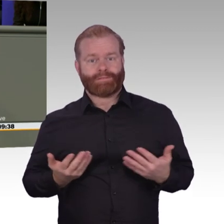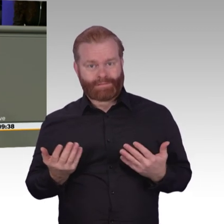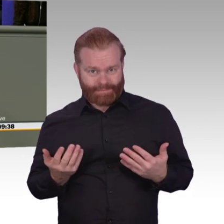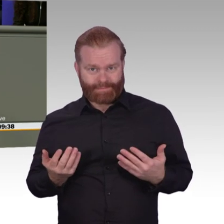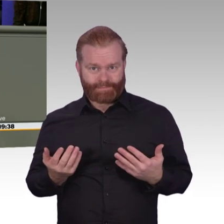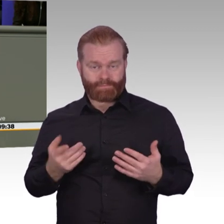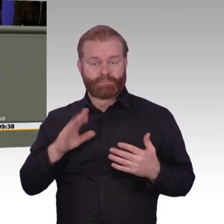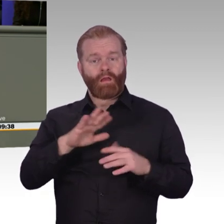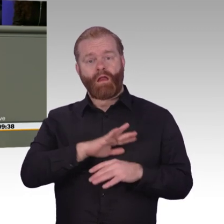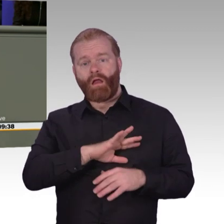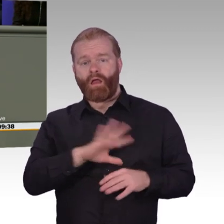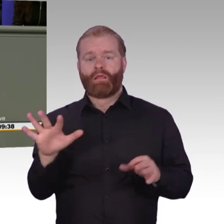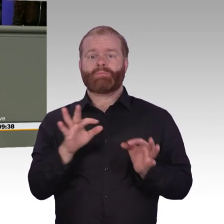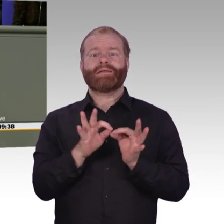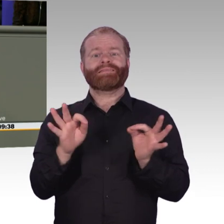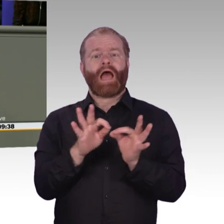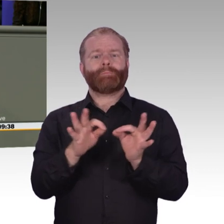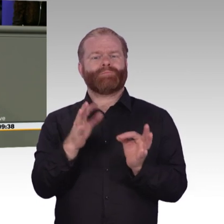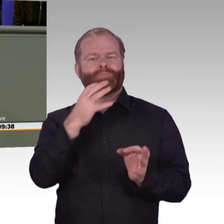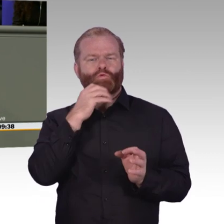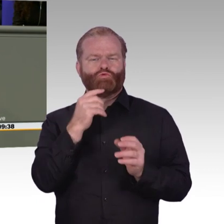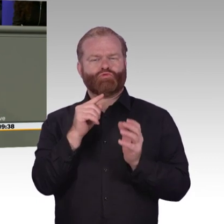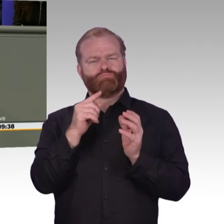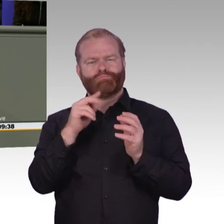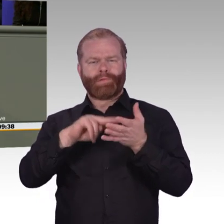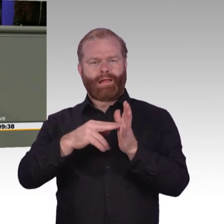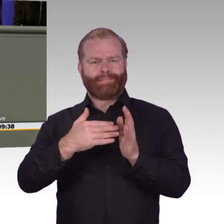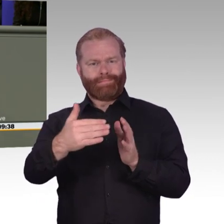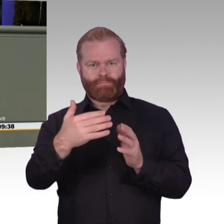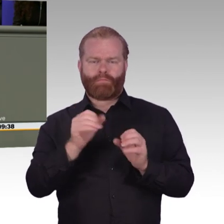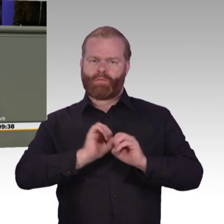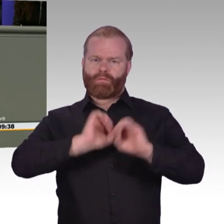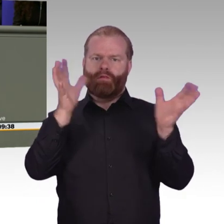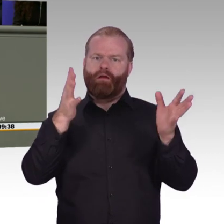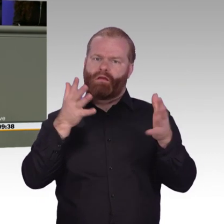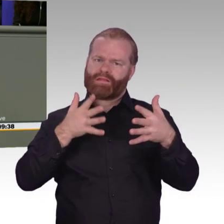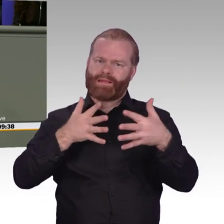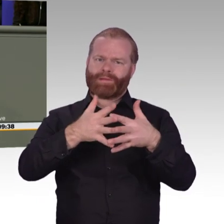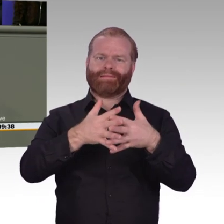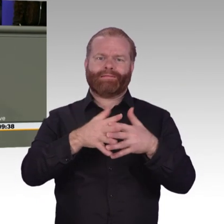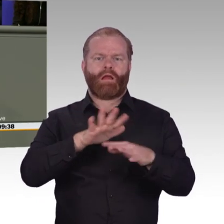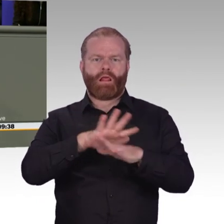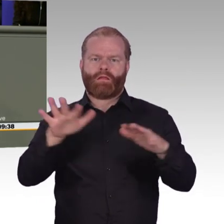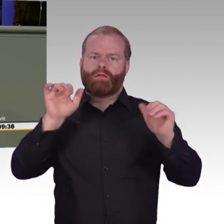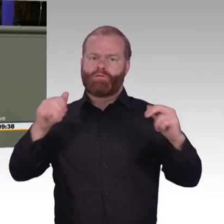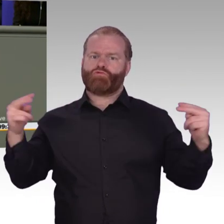Das Ganze ist dynamisch und wird kontinuierlich weiterentwickelt. Und das ist eben nicht eine Summe von einzelnen Maßnahmen, die völlig